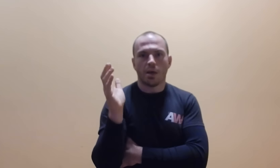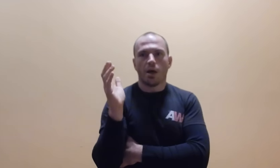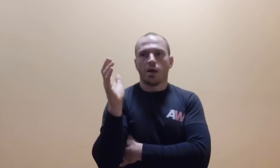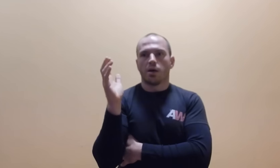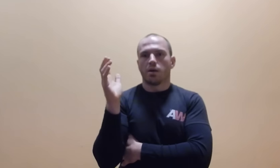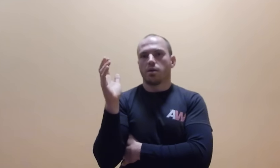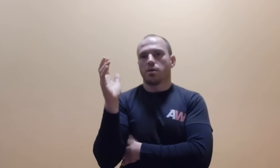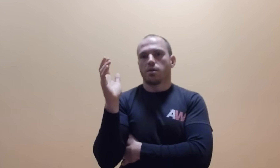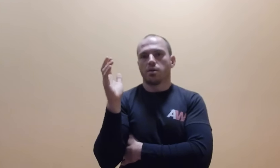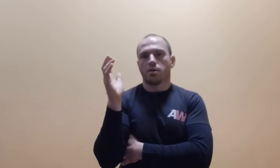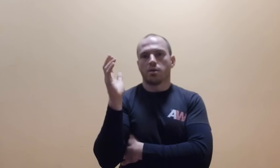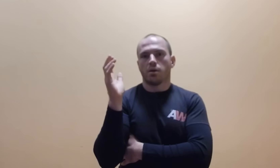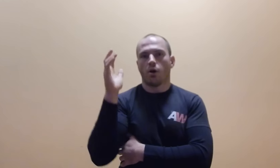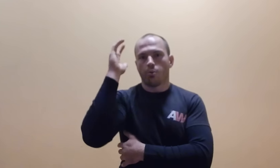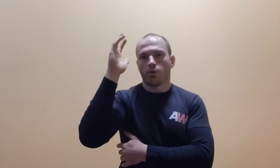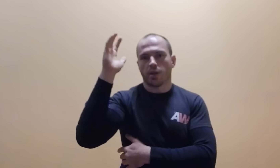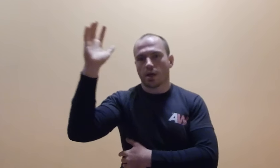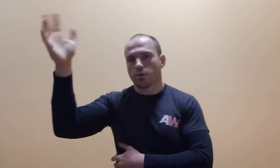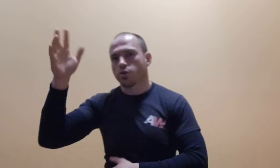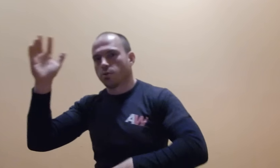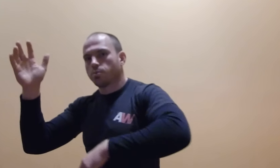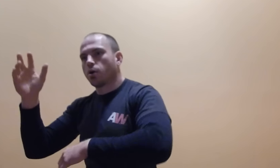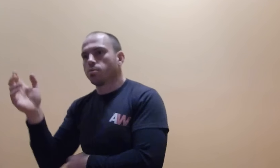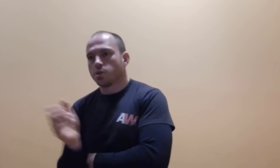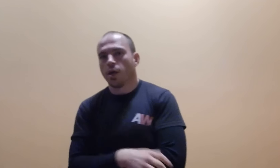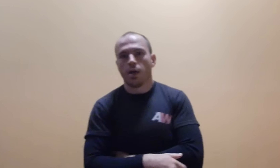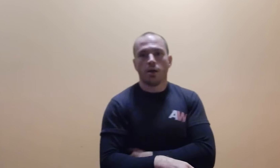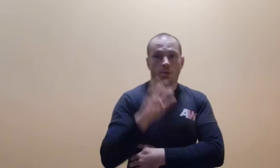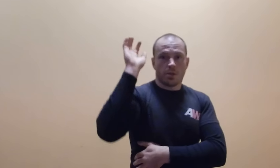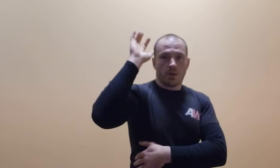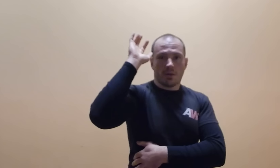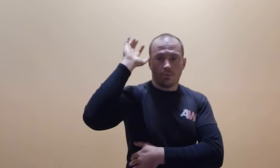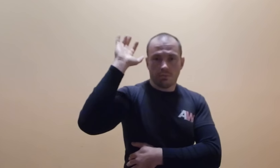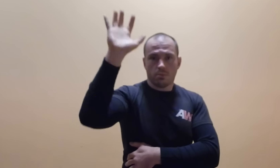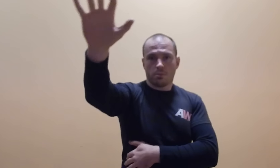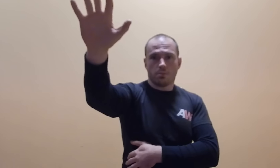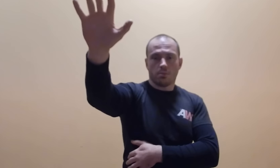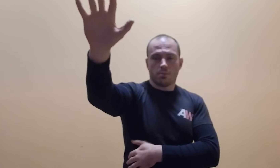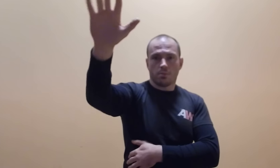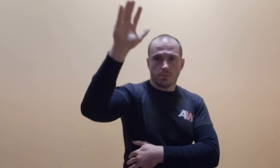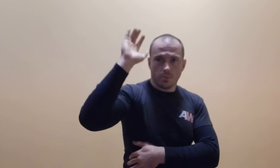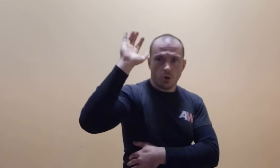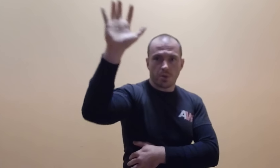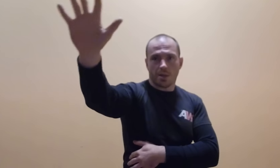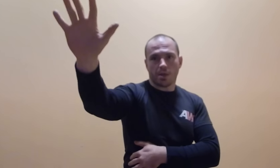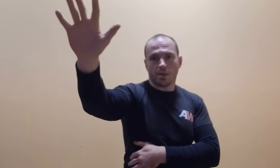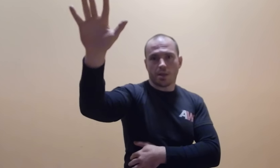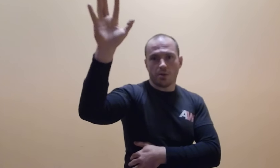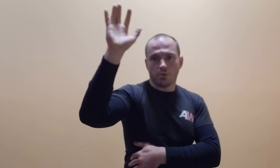obronnej, tak, czy to by miało być, że opieram rękę na jego